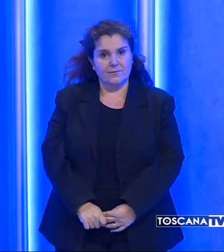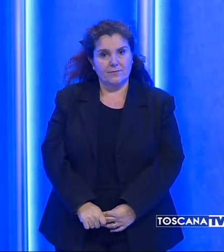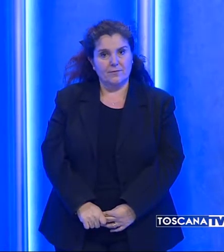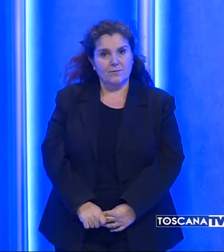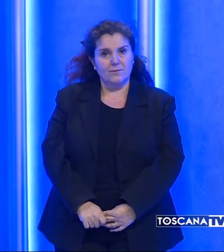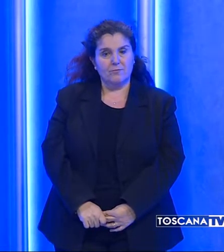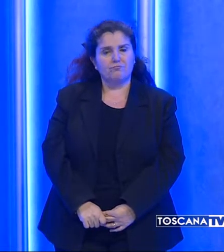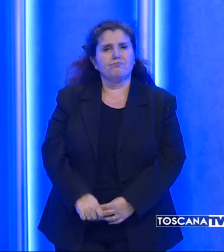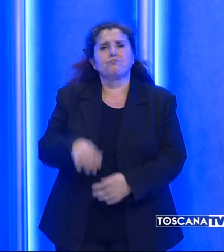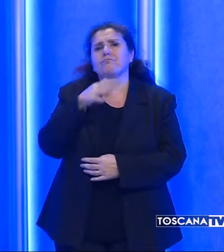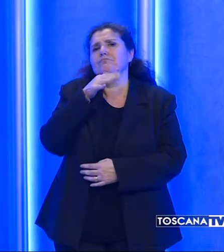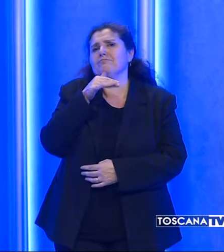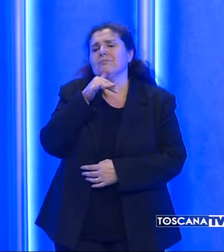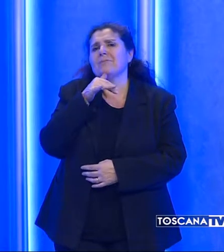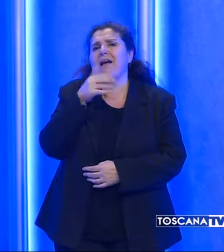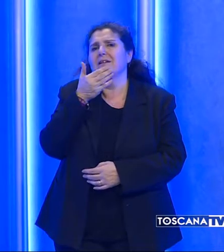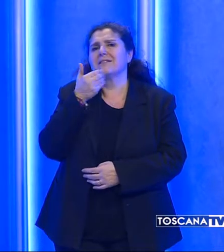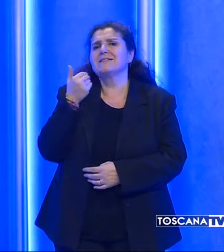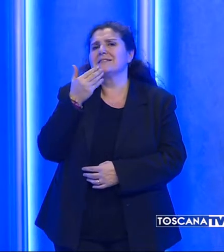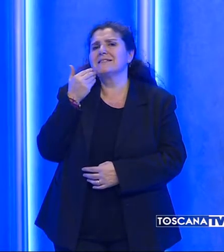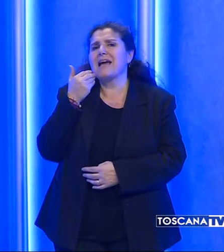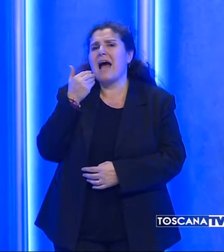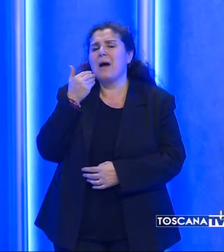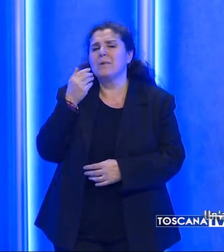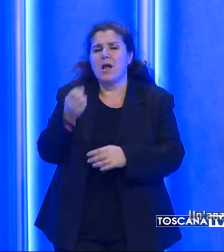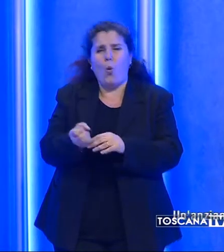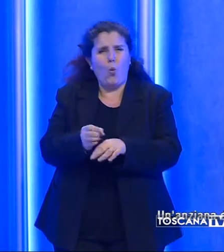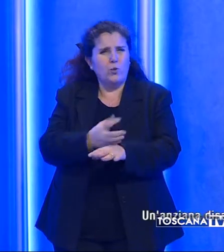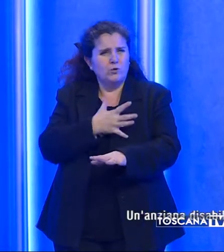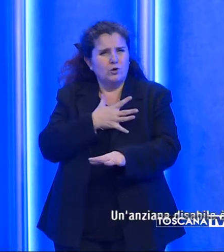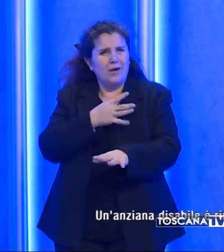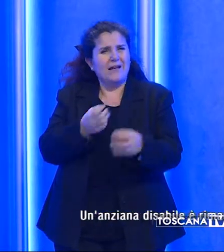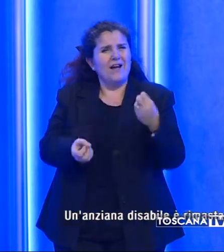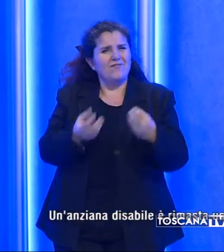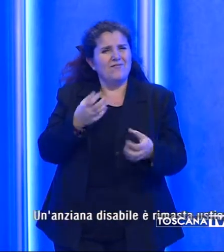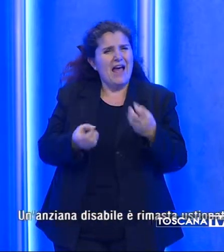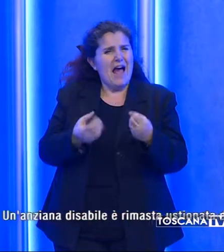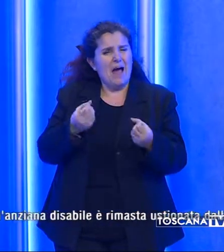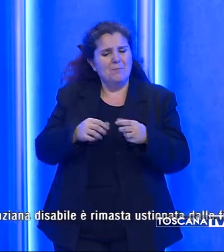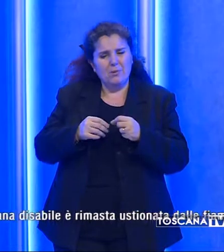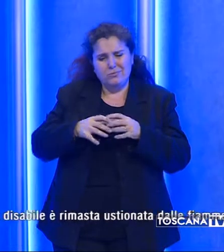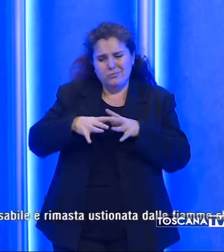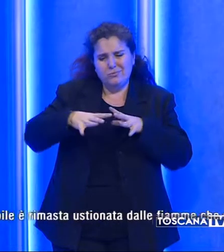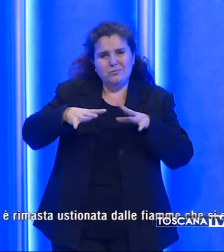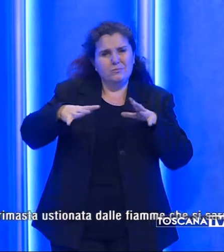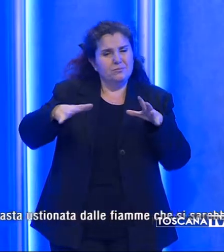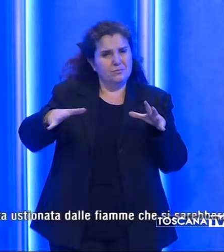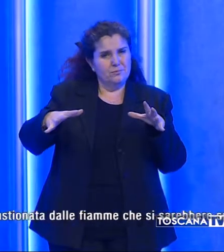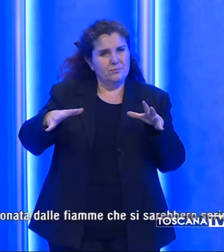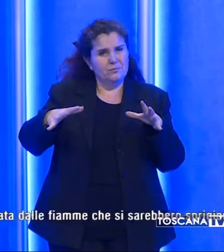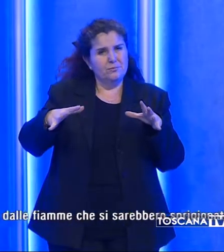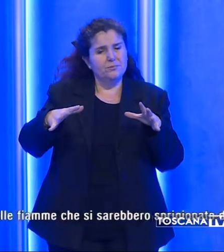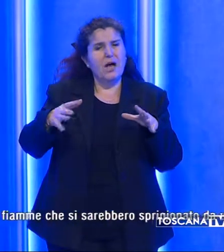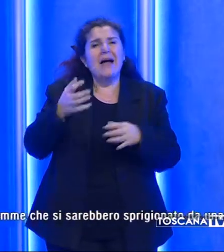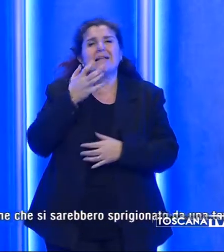Un'anziana disabile è rimasta ustionata dalle fiamme che si sarebbero sprigionate da una